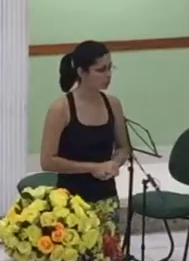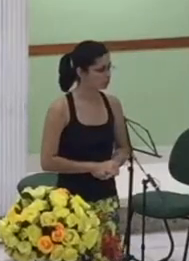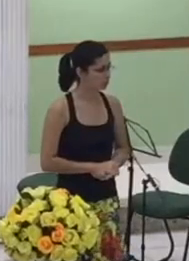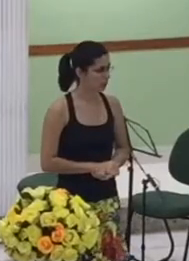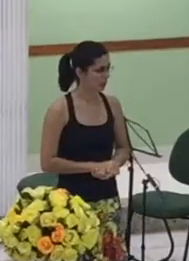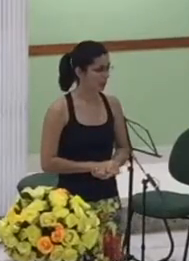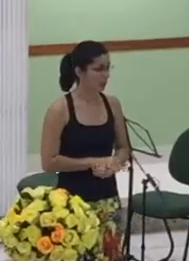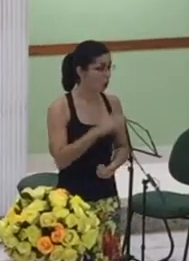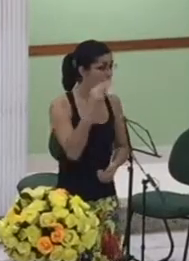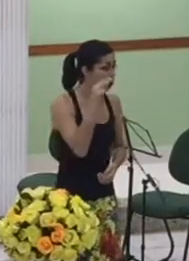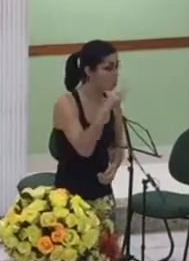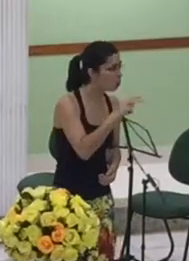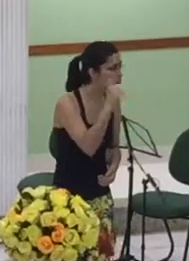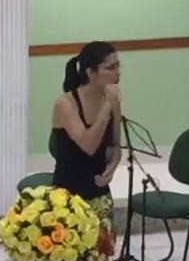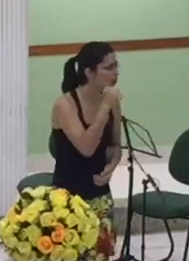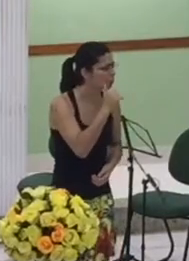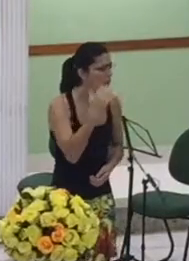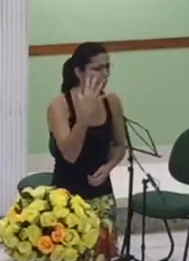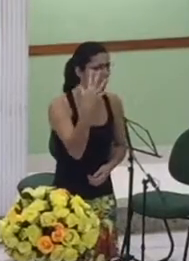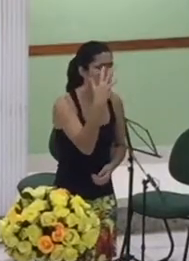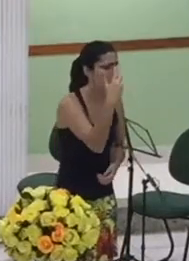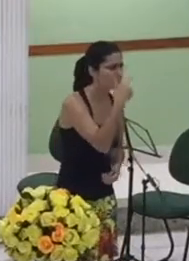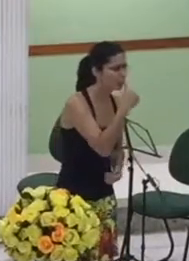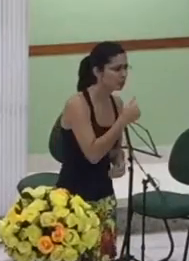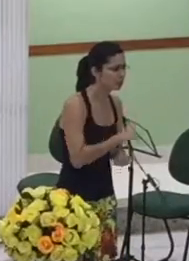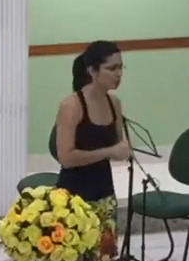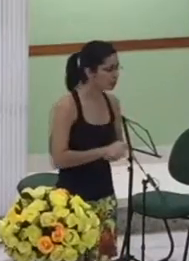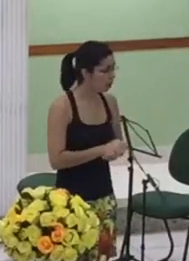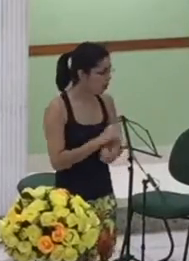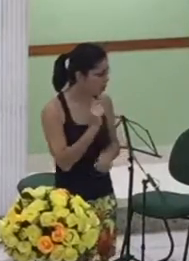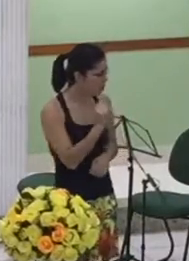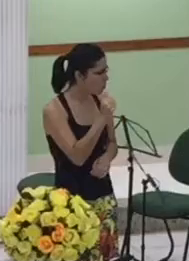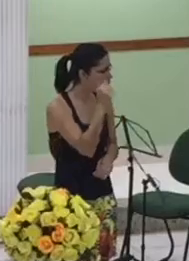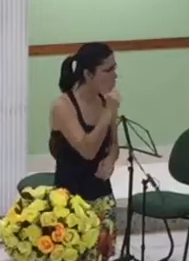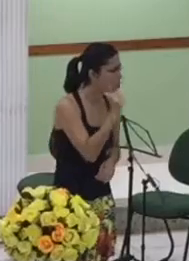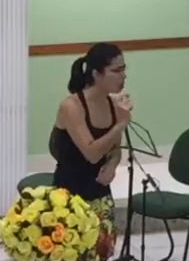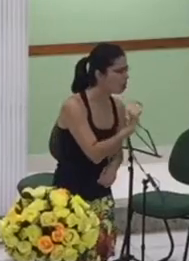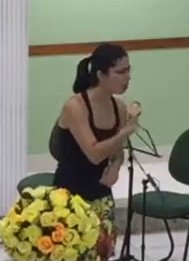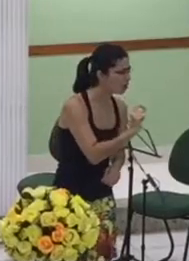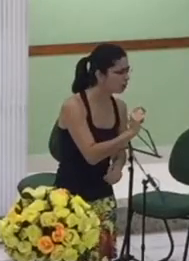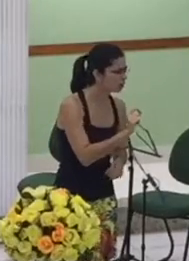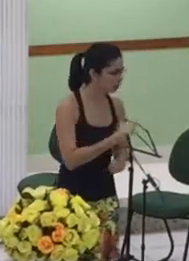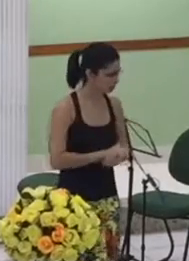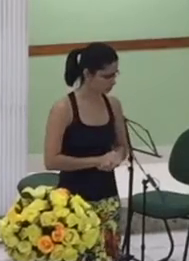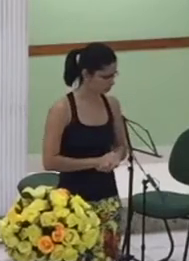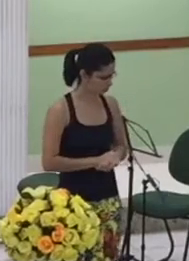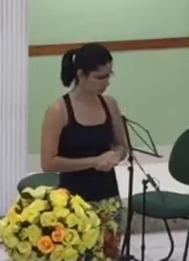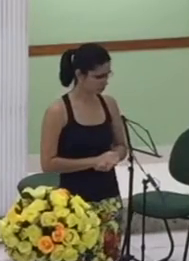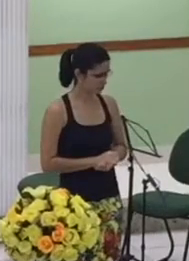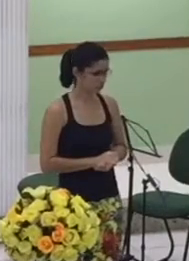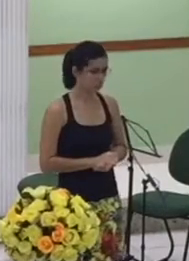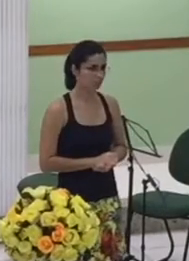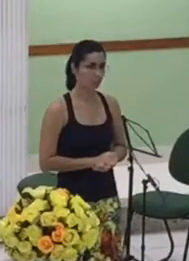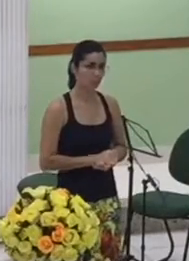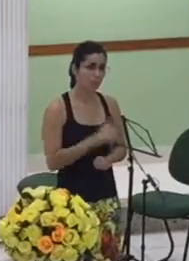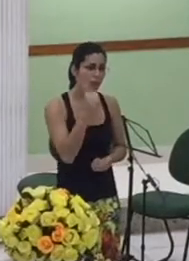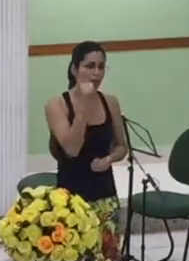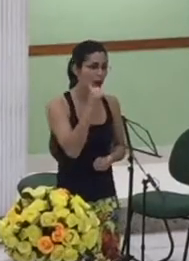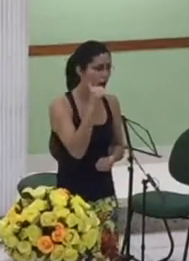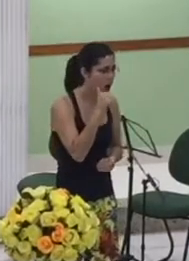peraí quem é essa aí essa aí é a mulher do Urias ui o Urias está na guerra